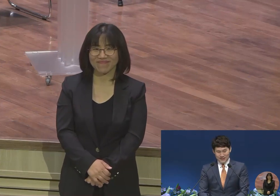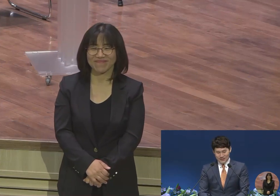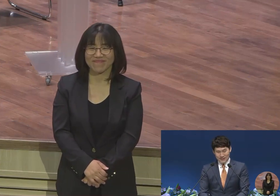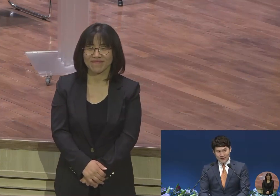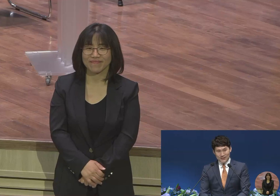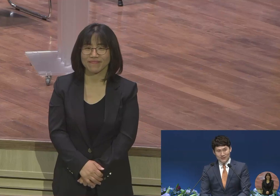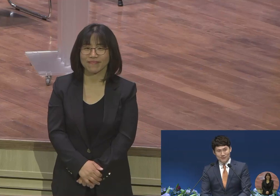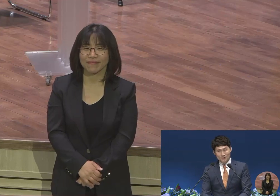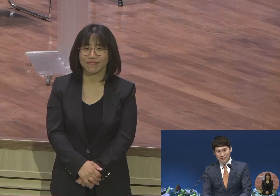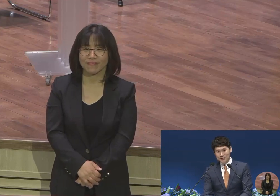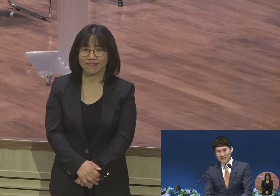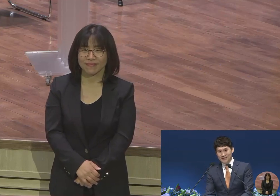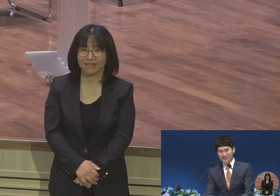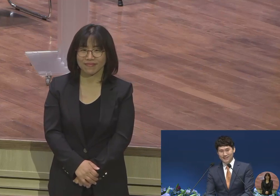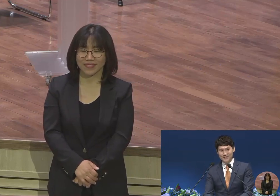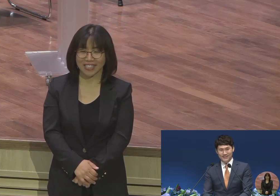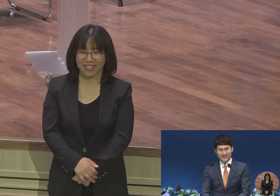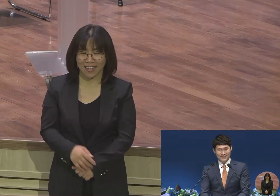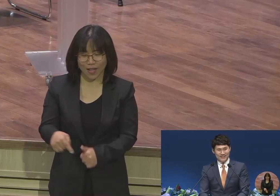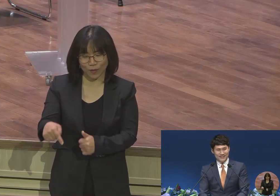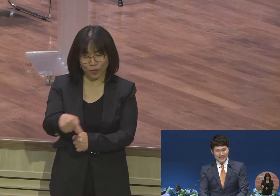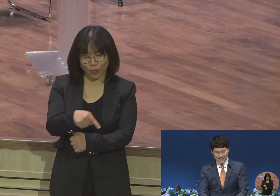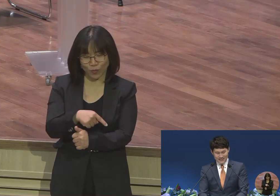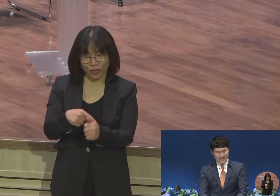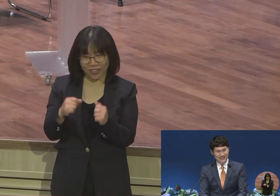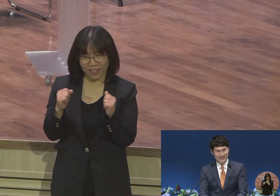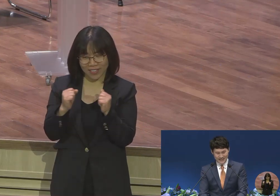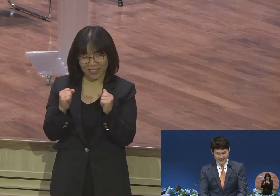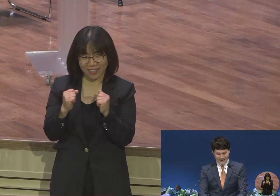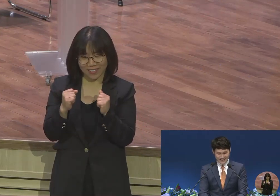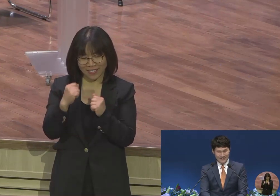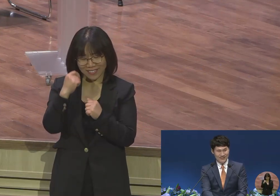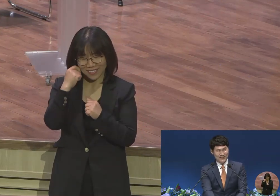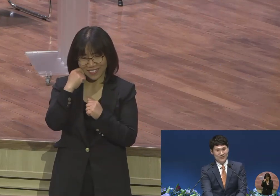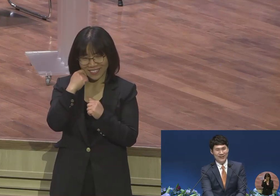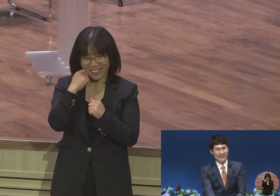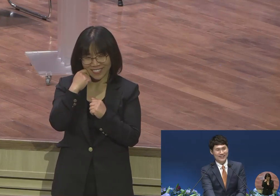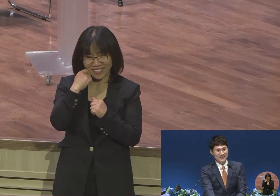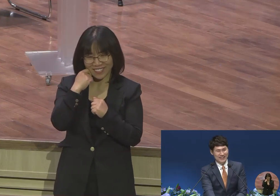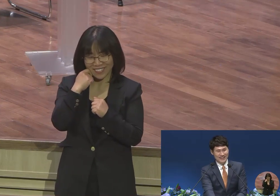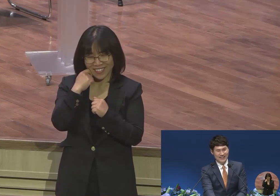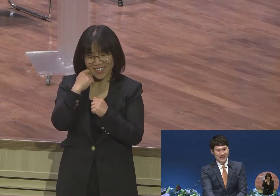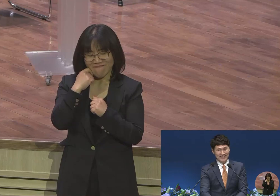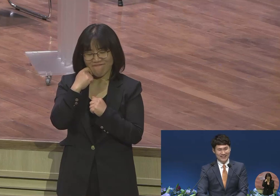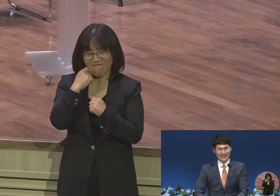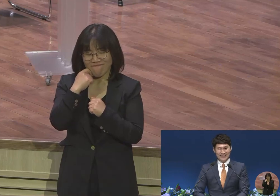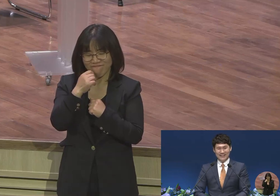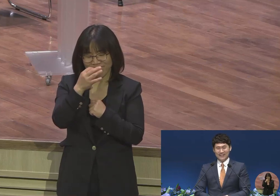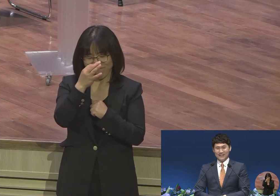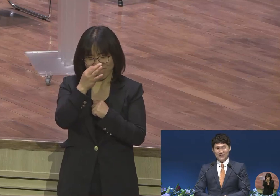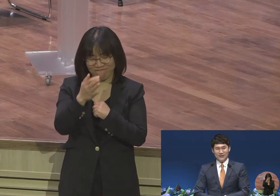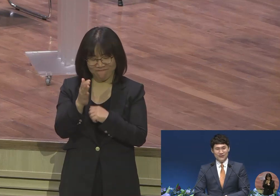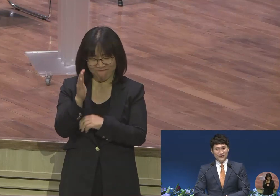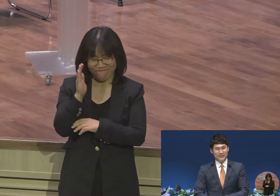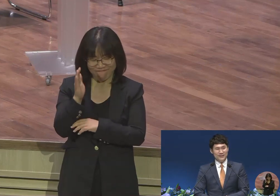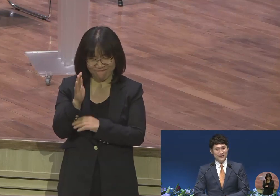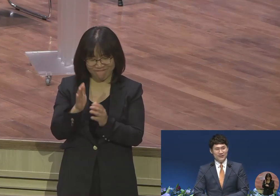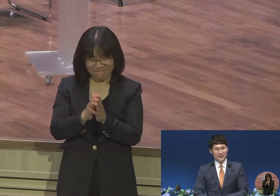이런 분위기를 예상을 설교해야 되는데 저는 실은이 영상